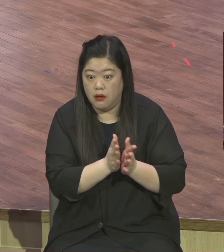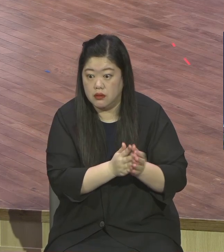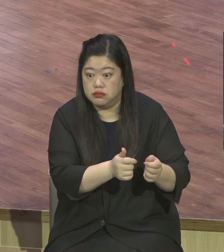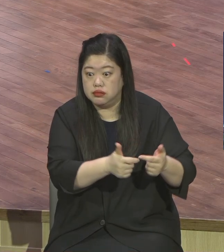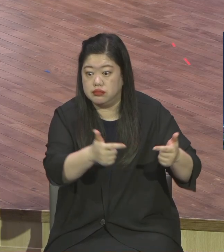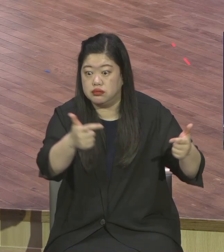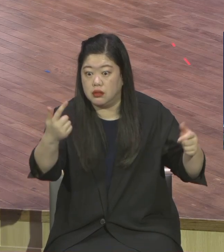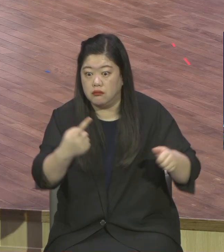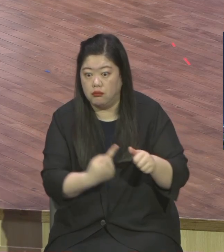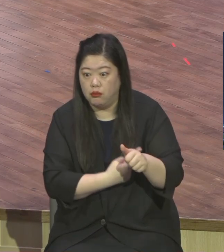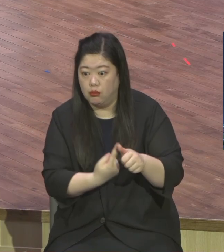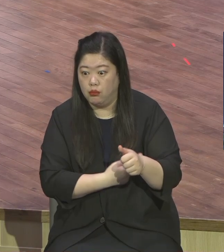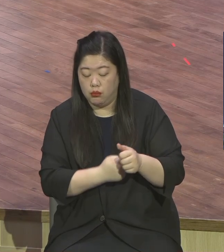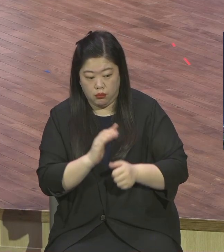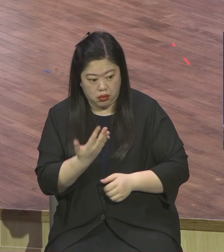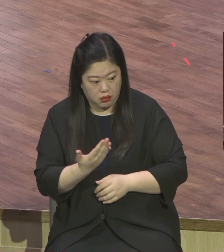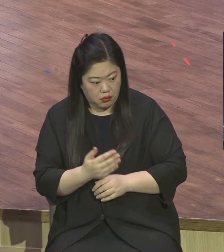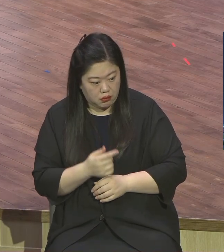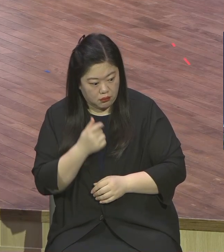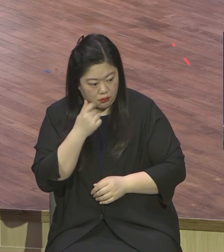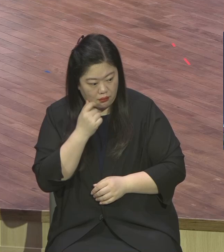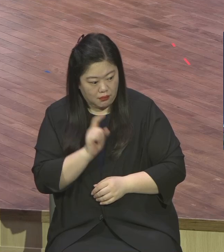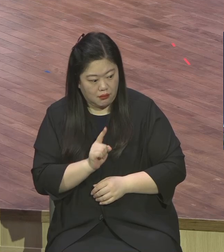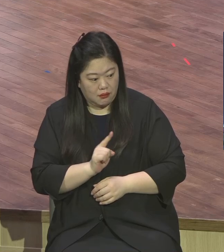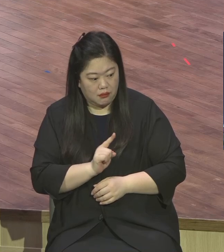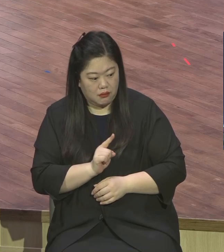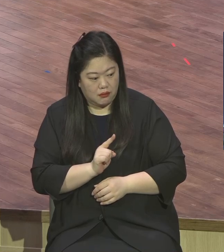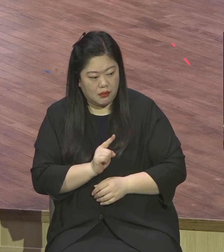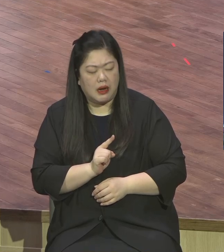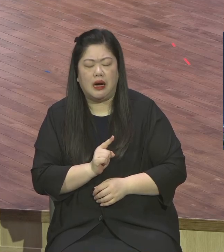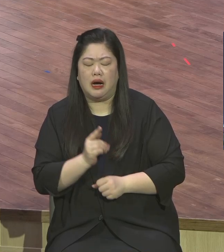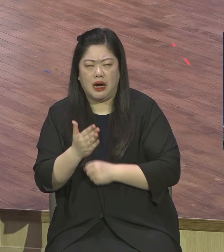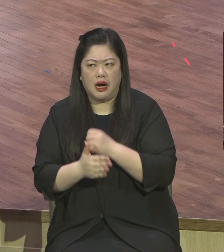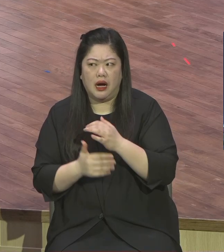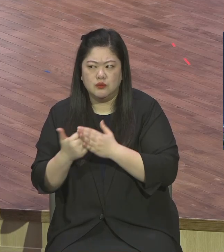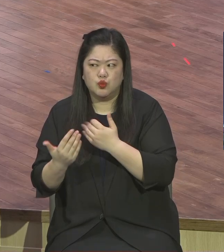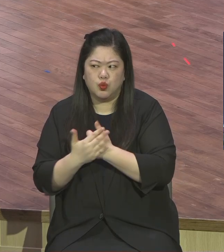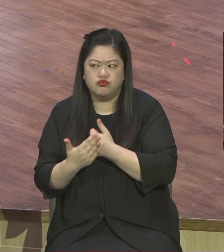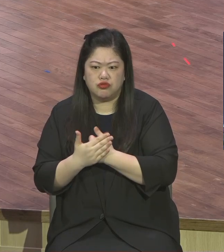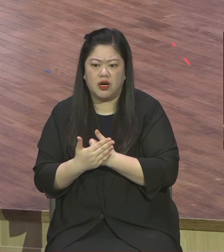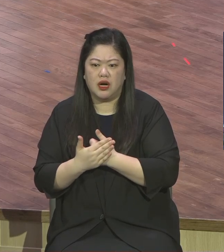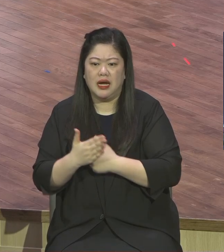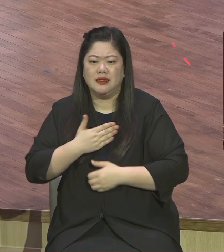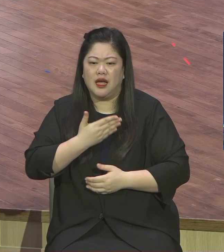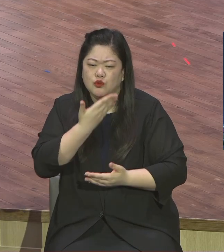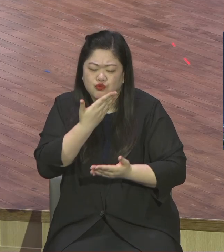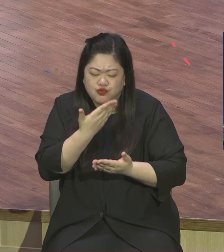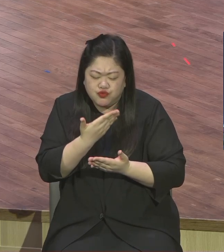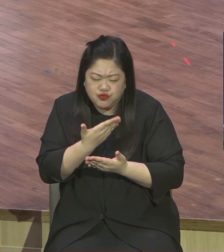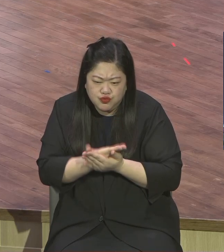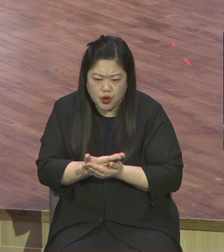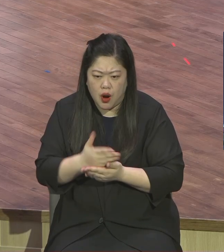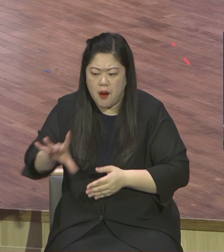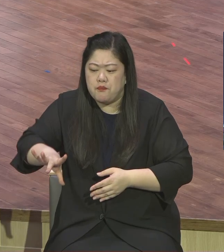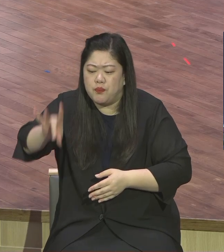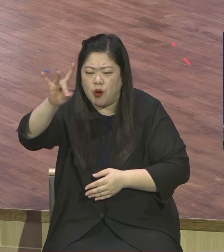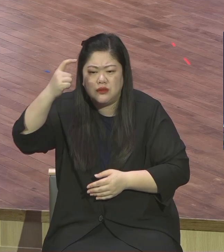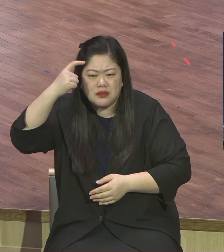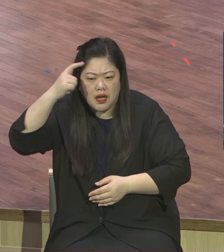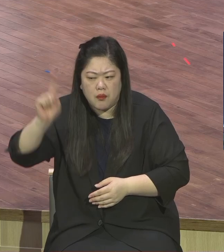바꾸라 이 청년에게 이 말하면 우선순위 너 바꿔봐라 그런데 본문 22절에 보면 이 청년이